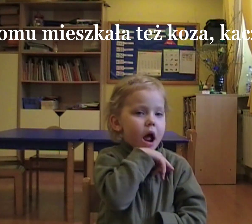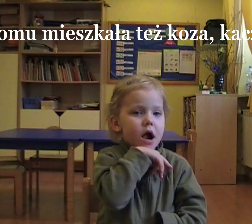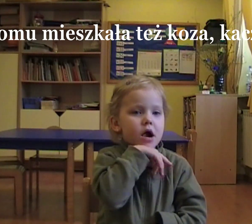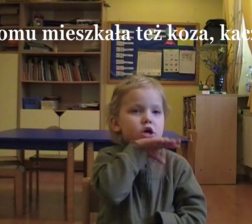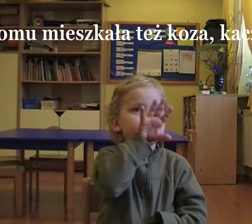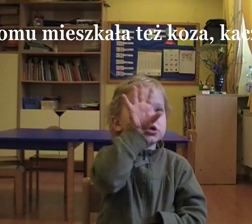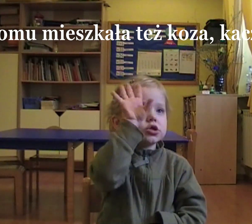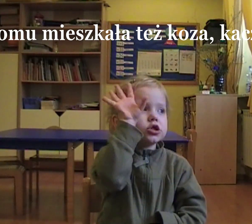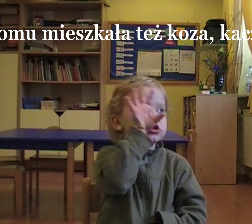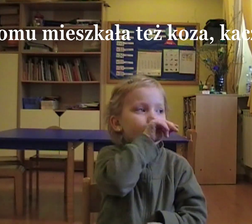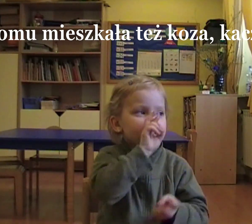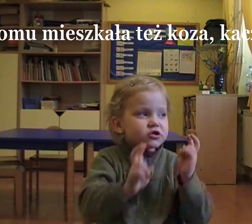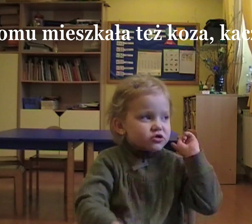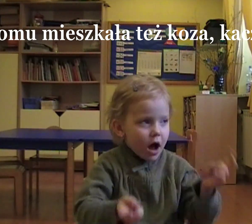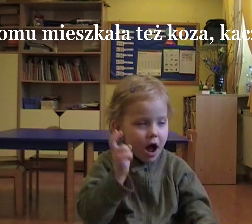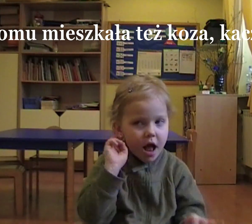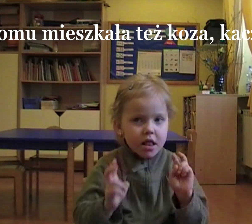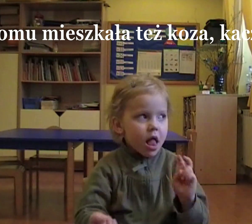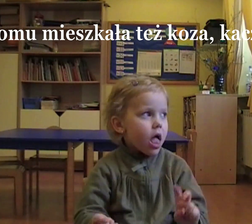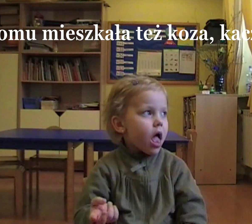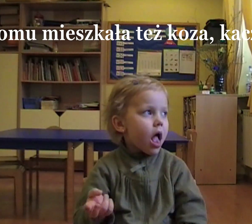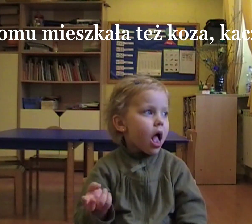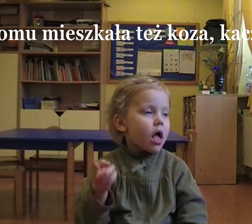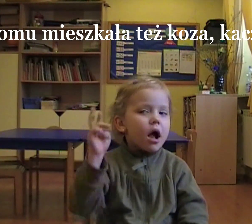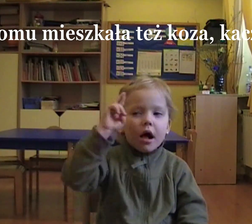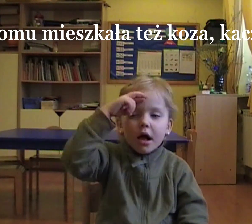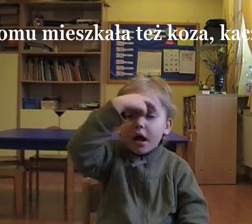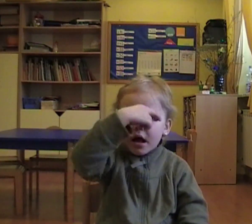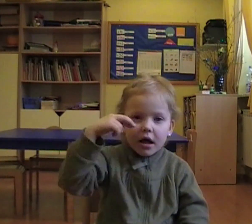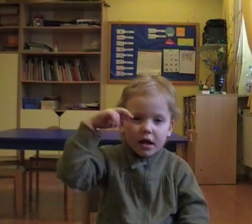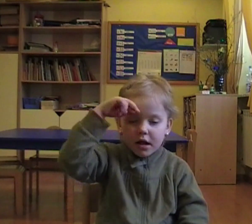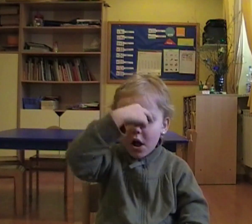W domu mieszkała też koza, kaczka i gęś.